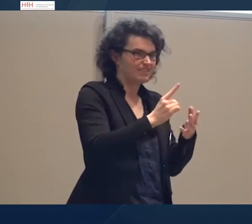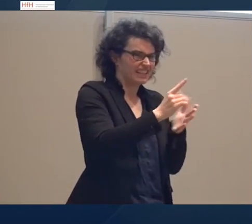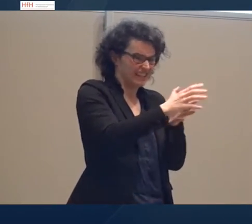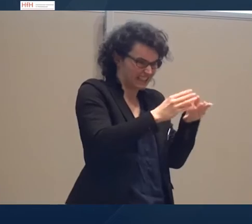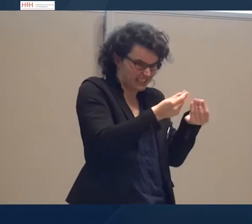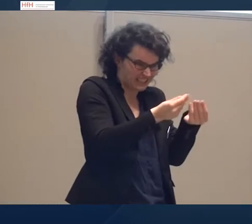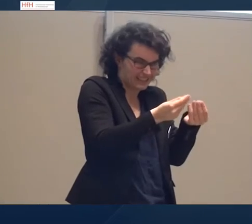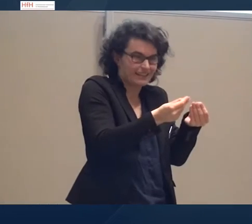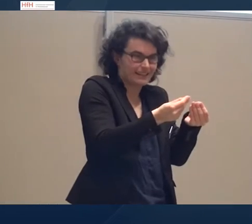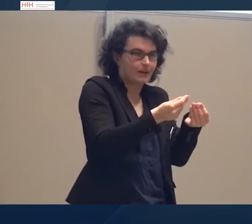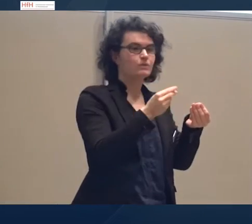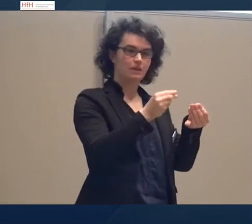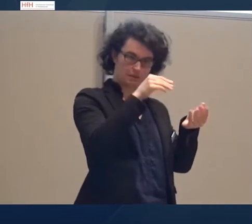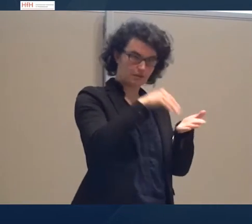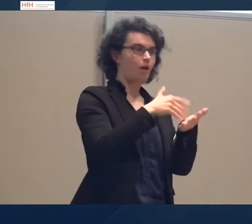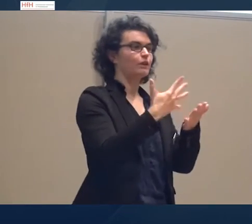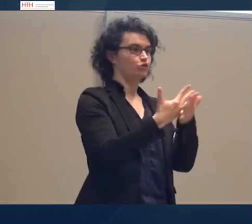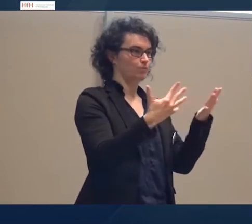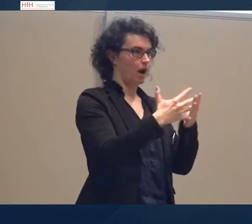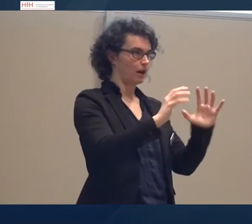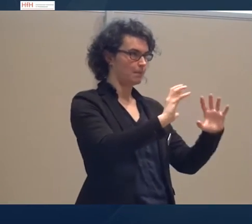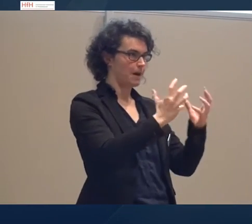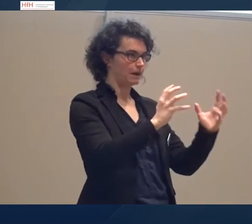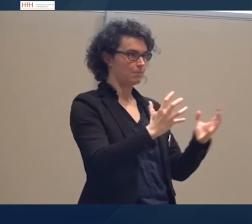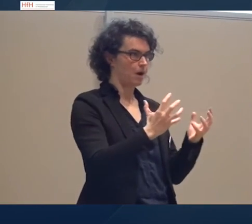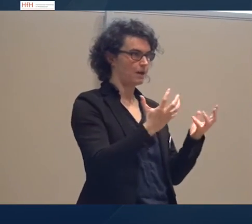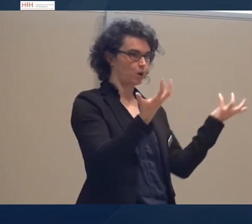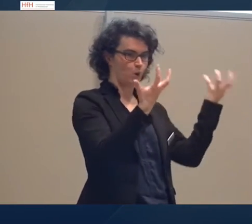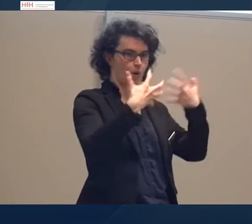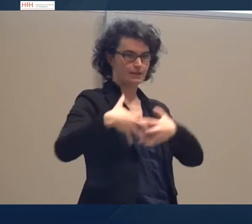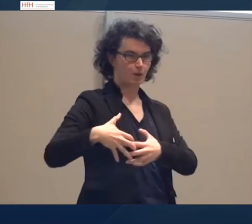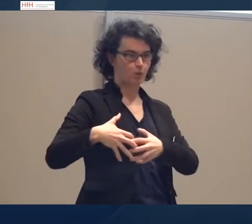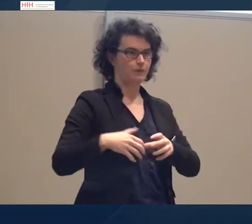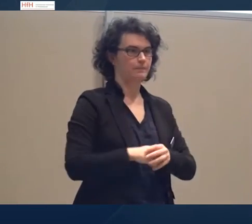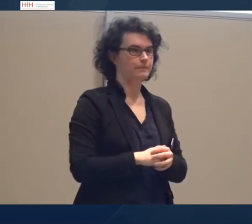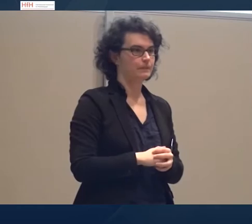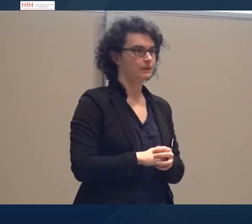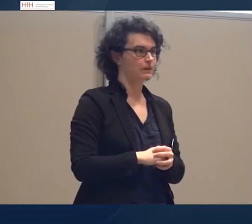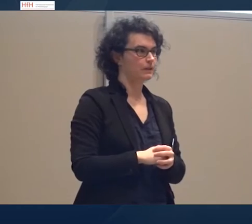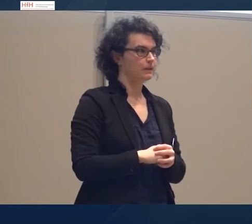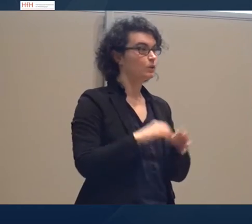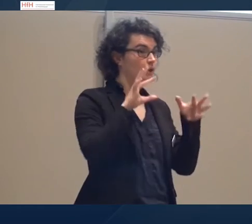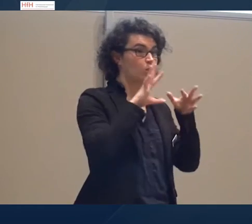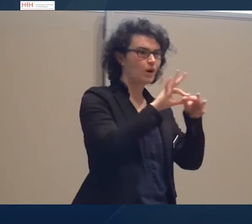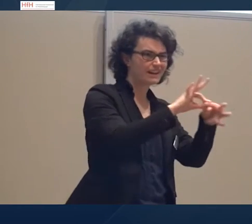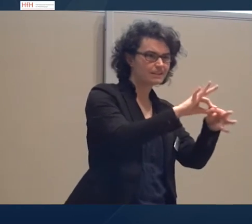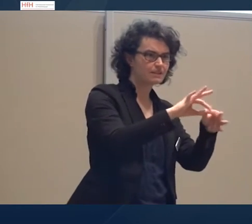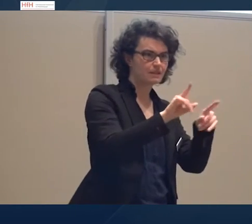als sprachlichen Merkmalen im Text halten. Das ist die Kohäsion. Die Kohärenz ist ein zweites Kriterium. Was ist das Konzept im Text? Was steckt?